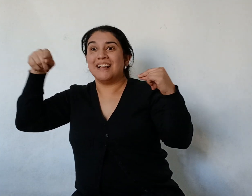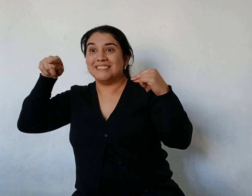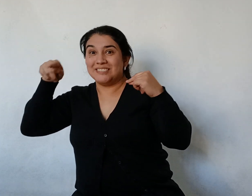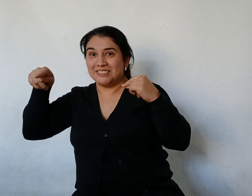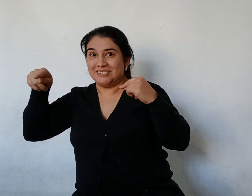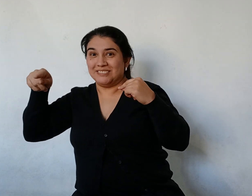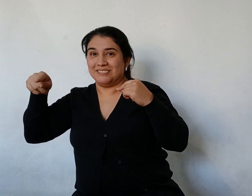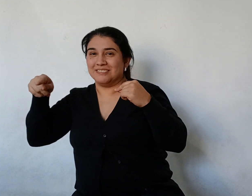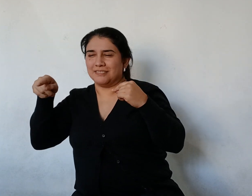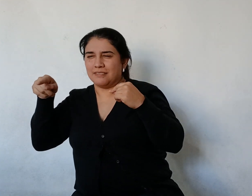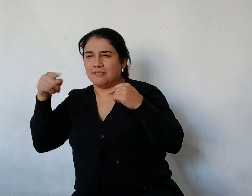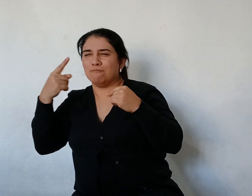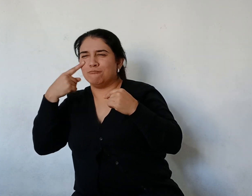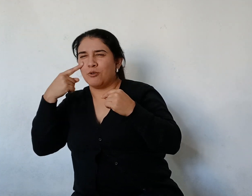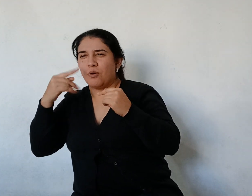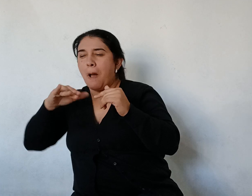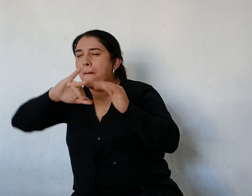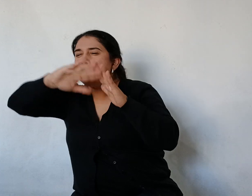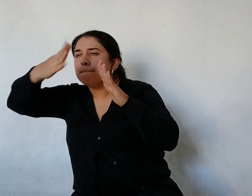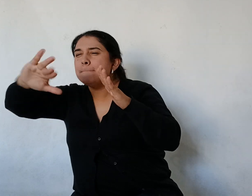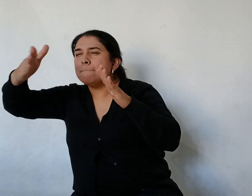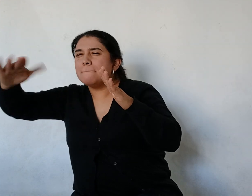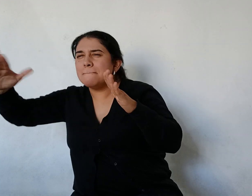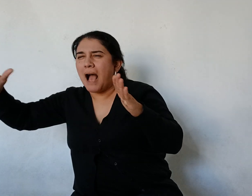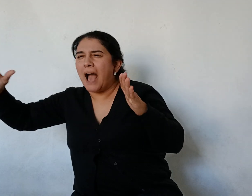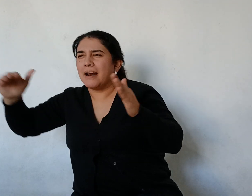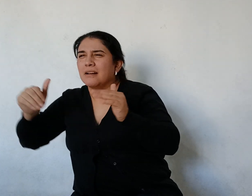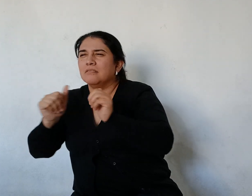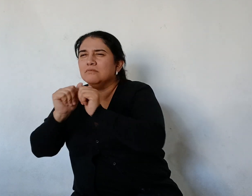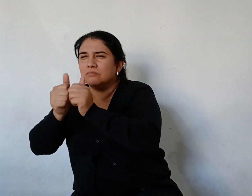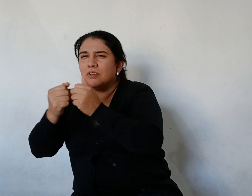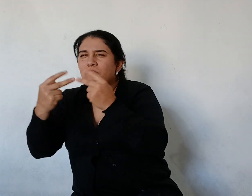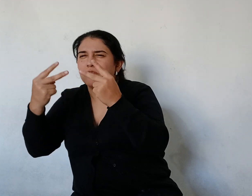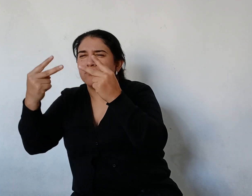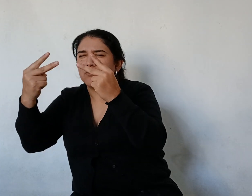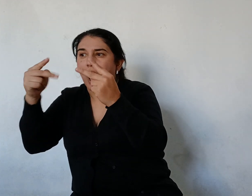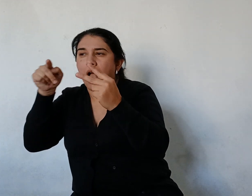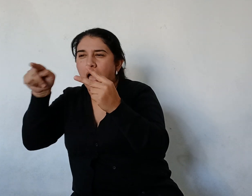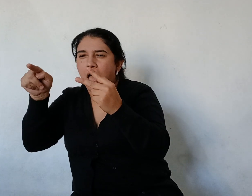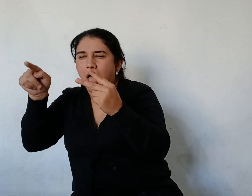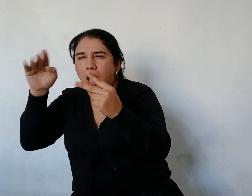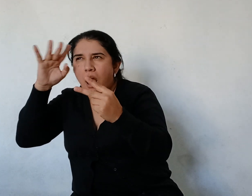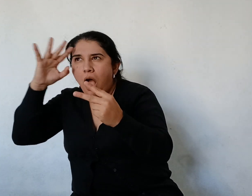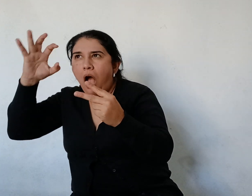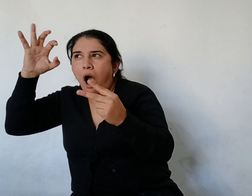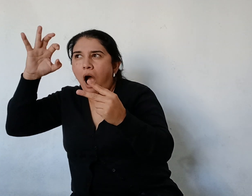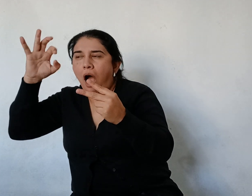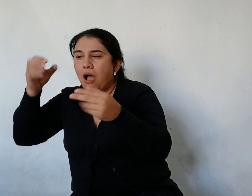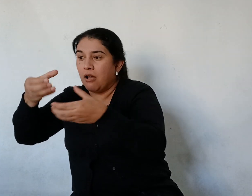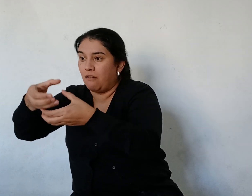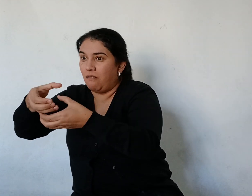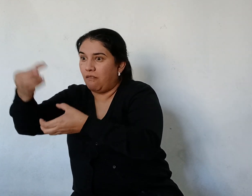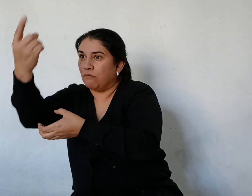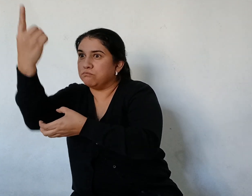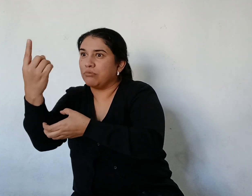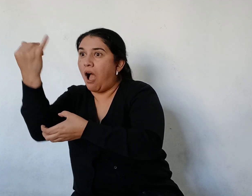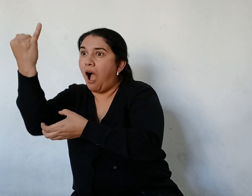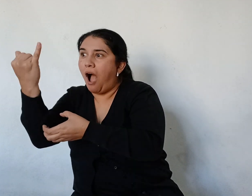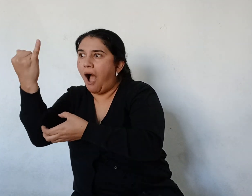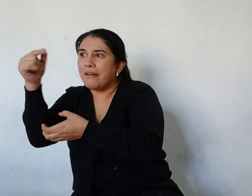vio un combate entre dos buques de guerra Y trajo hasta aquí un torpedo que nos reventó Vamos a